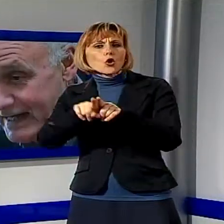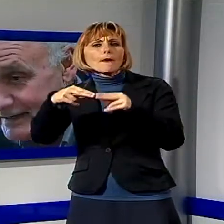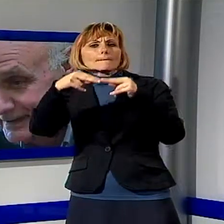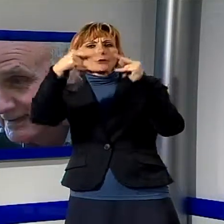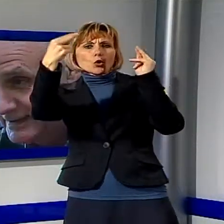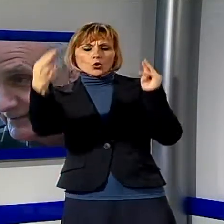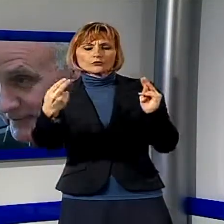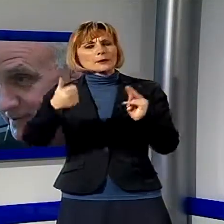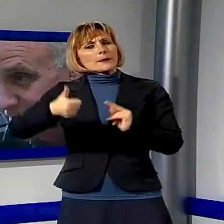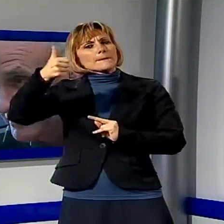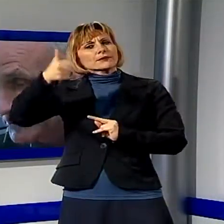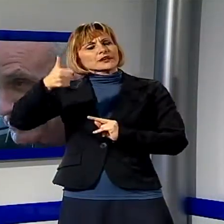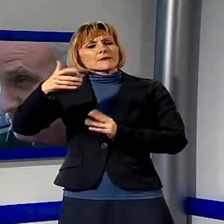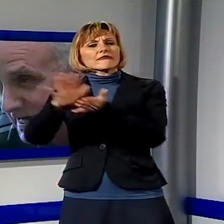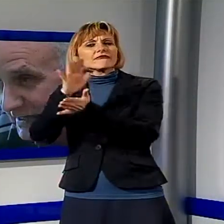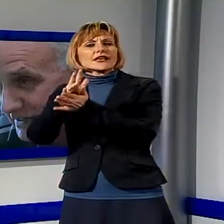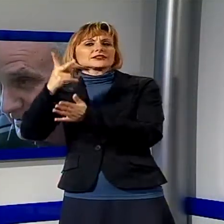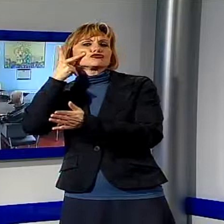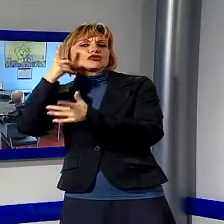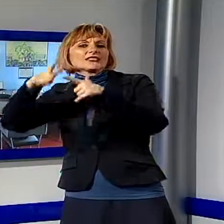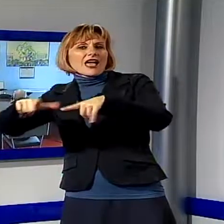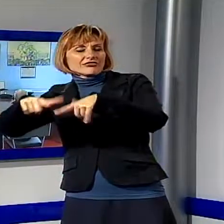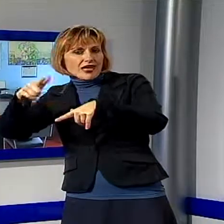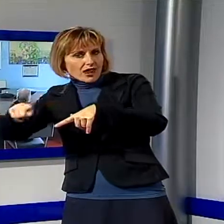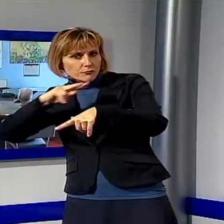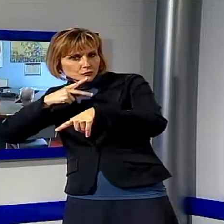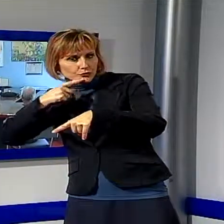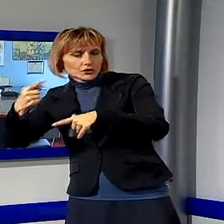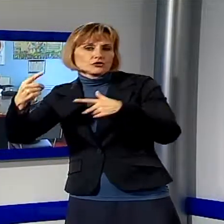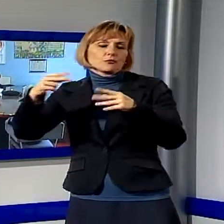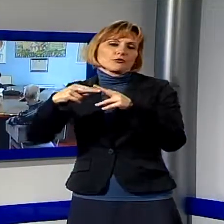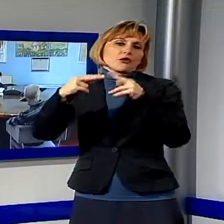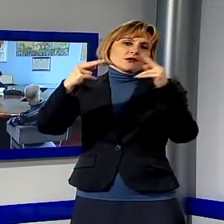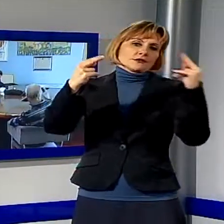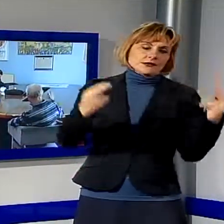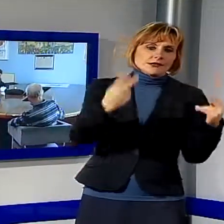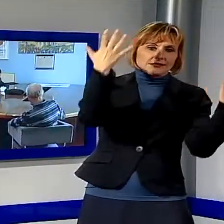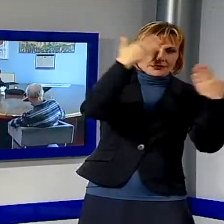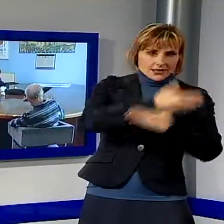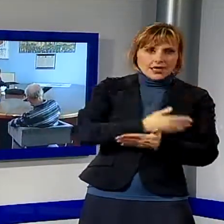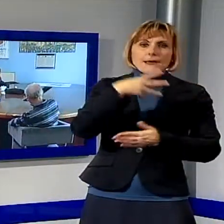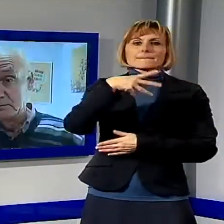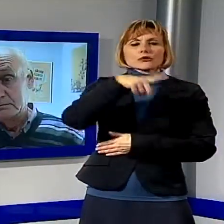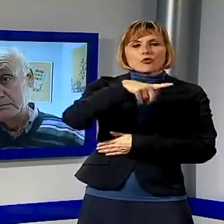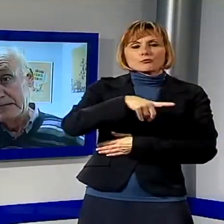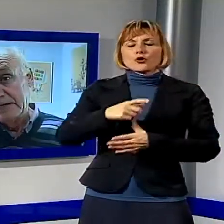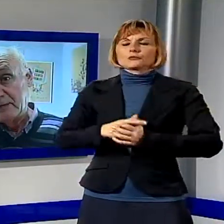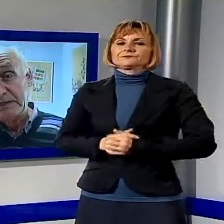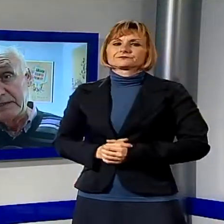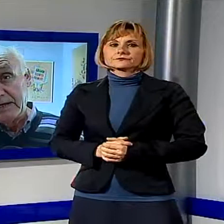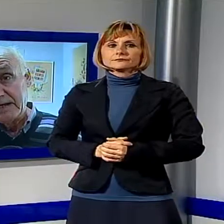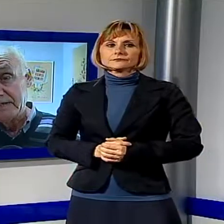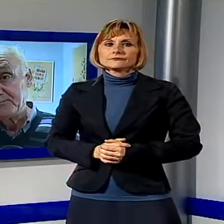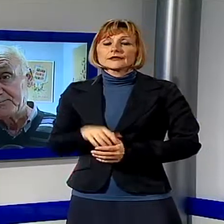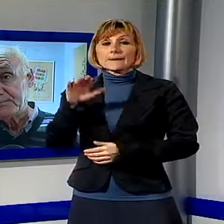in cittadella, in programma nel pomeriggio e il baccanale notturno. Al Martedì Grasso alla